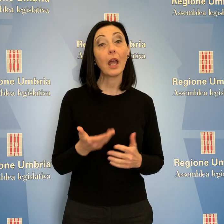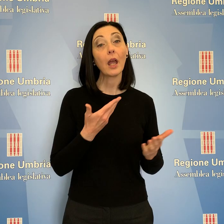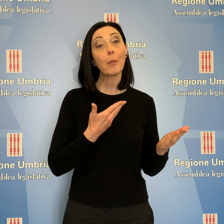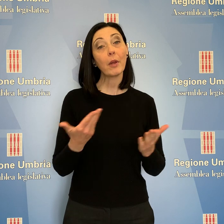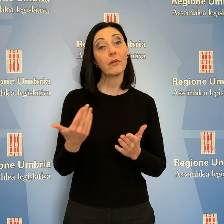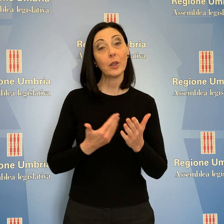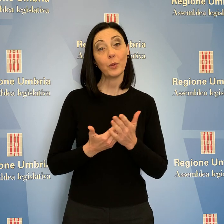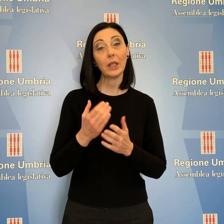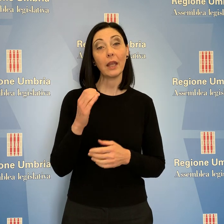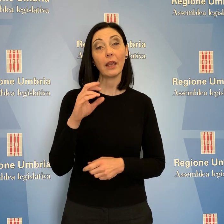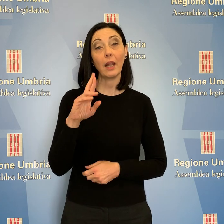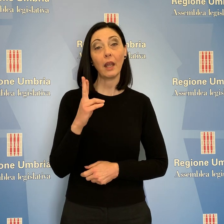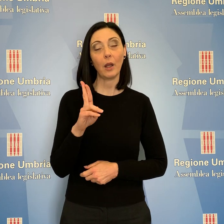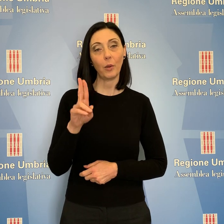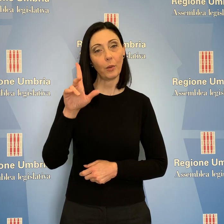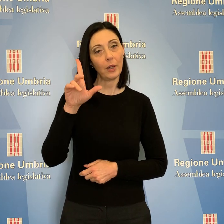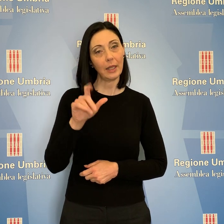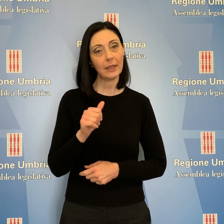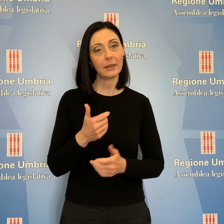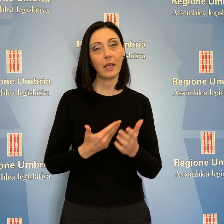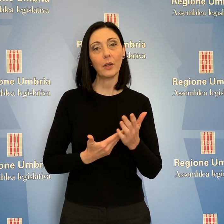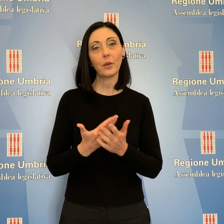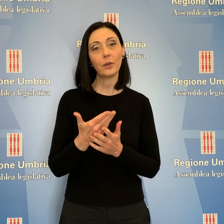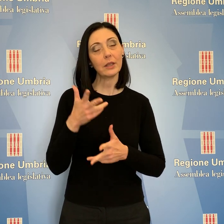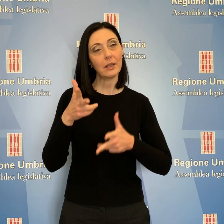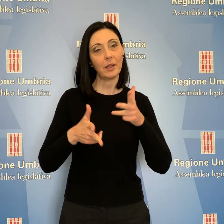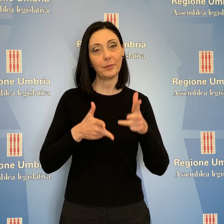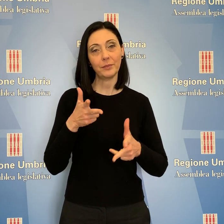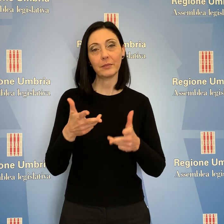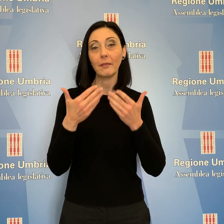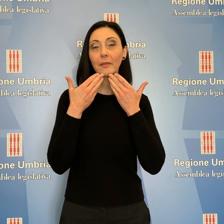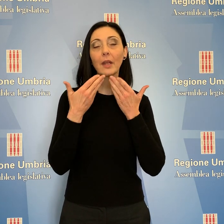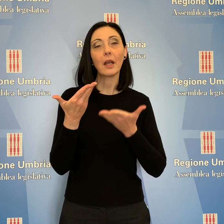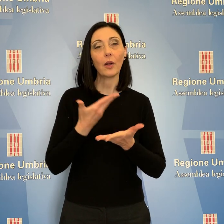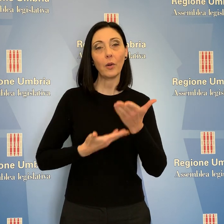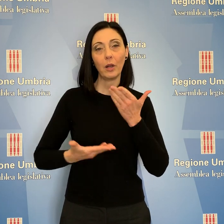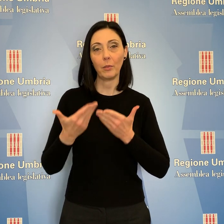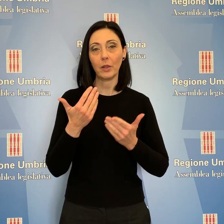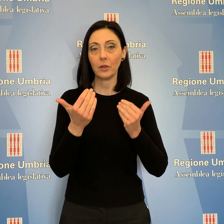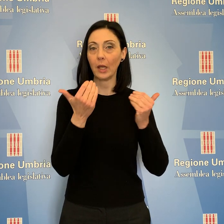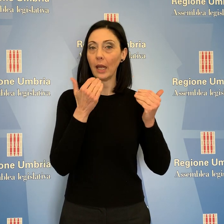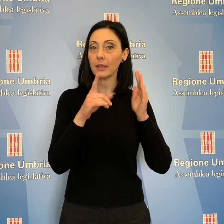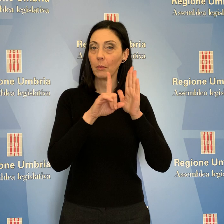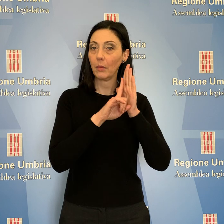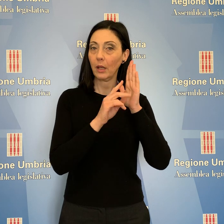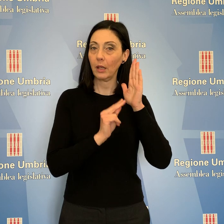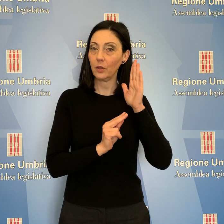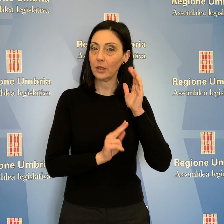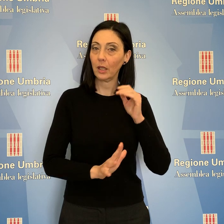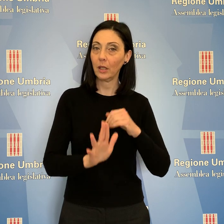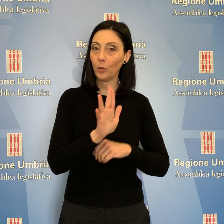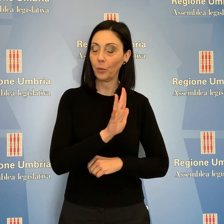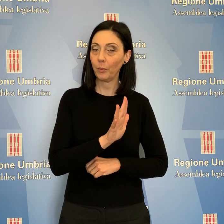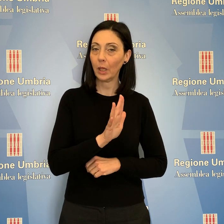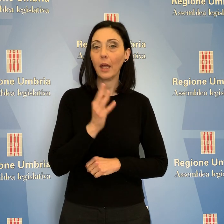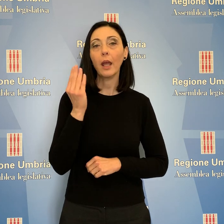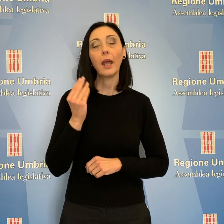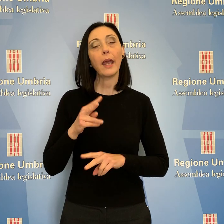Benvenuti a Telecrullis, il notiziario nella lingua dei segni, frutto della collaborazione tra l'Assemblea Legislativa dell'Umbria